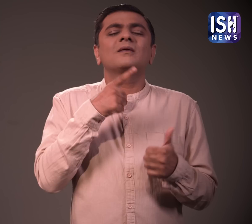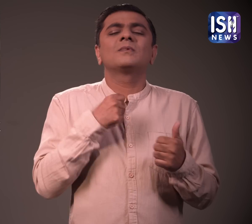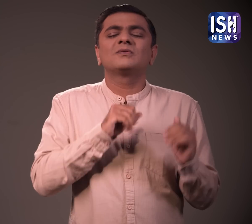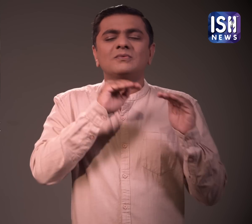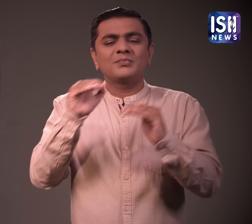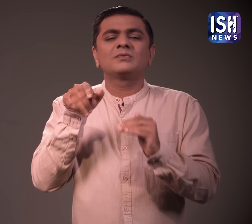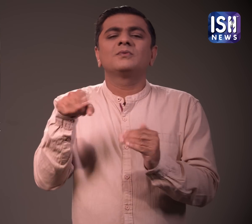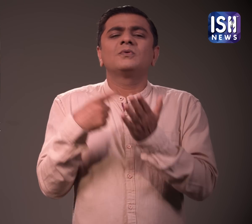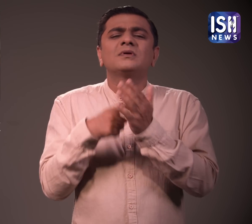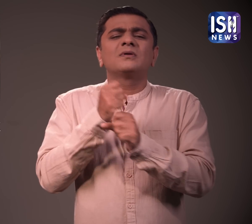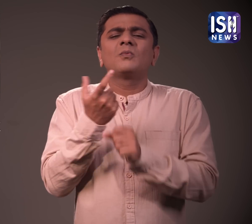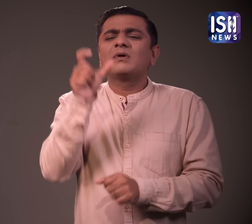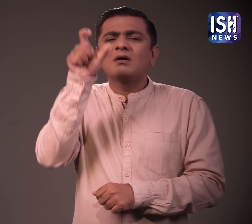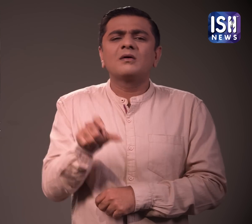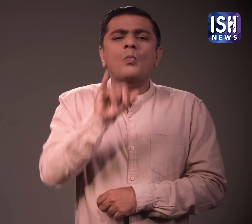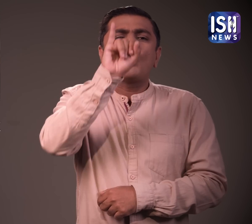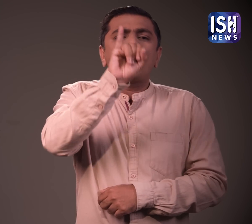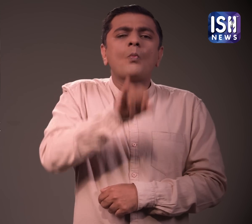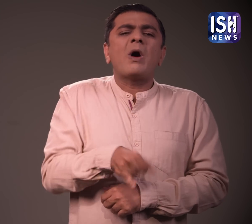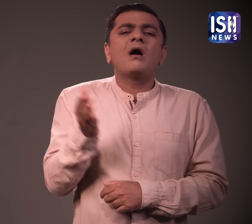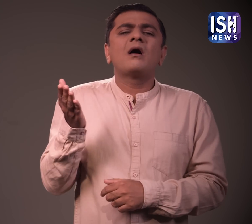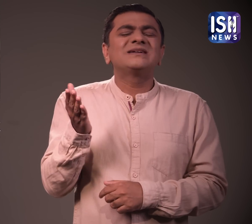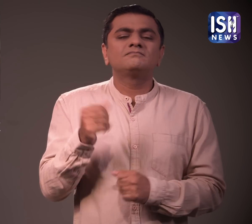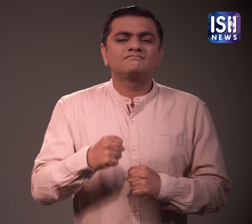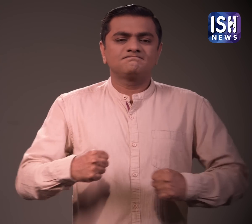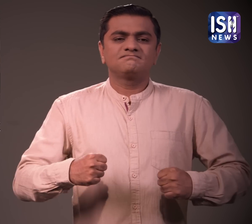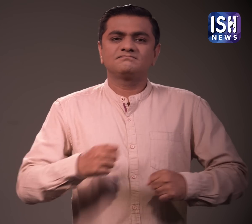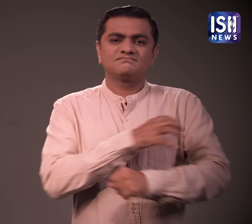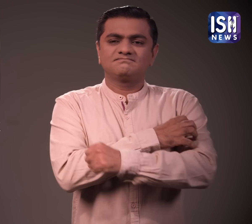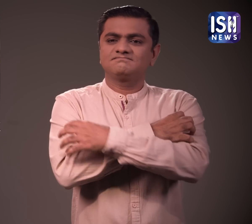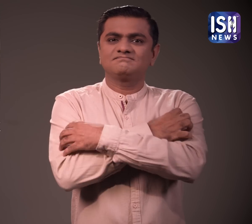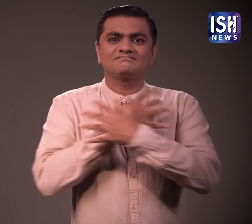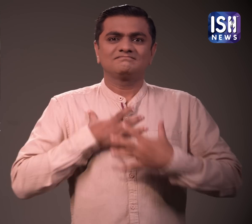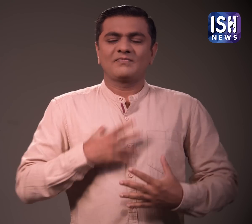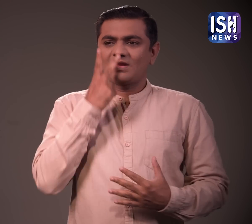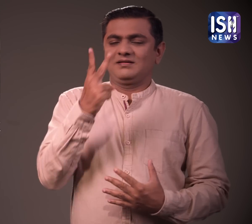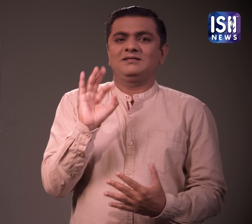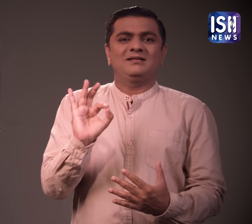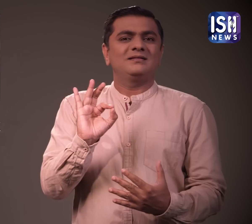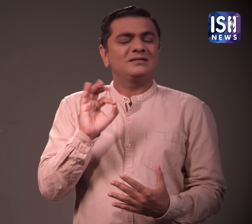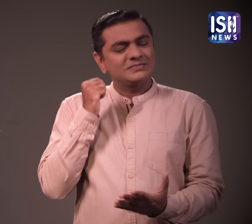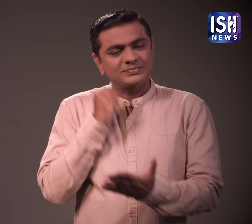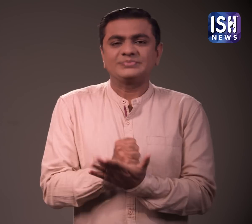करेगा क्योंकि रोहन बहुत पतला था और प्रोटीन शेक से उसकी मास पेशिया बनने में मदद मिलती